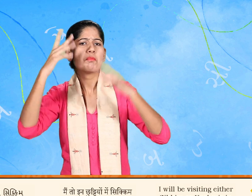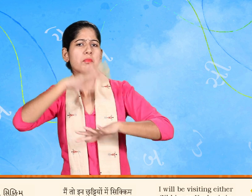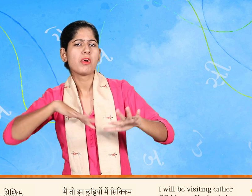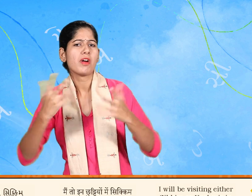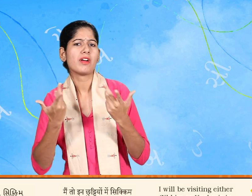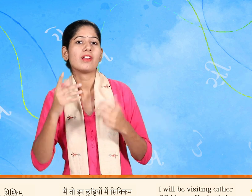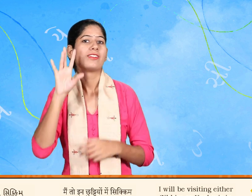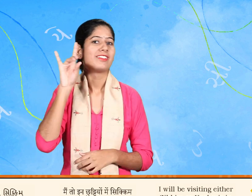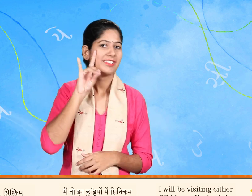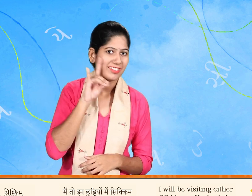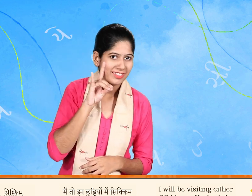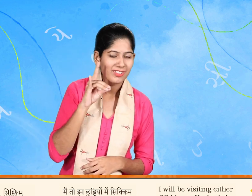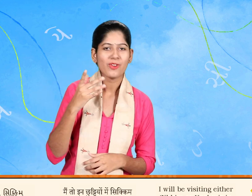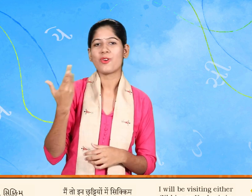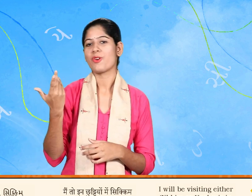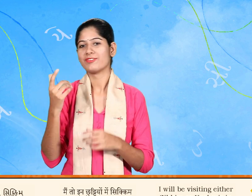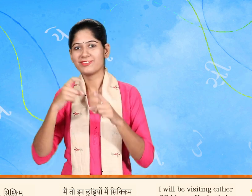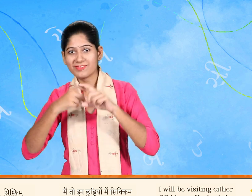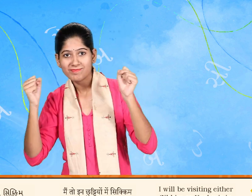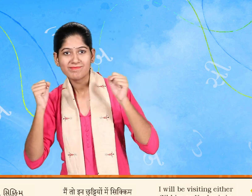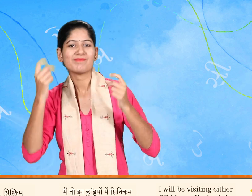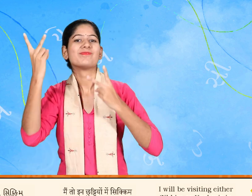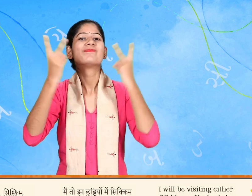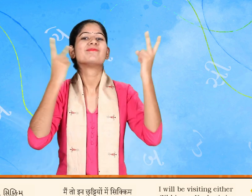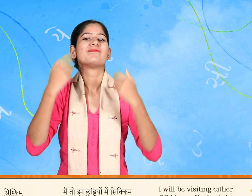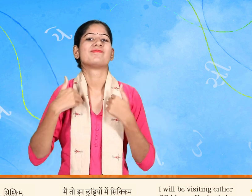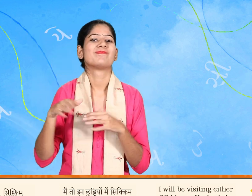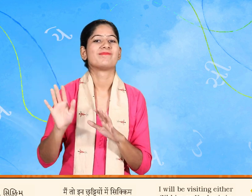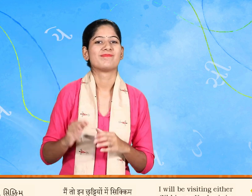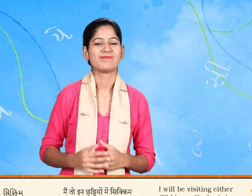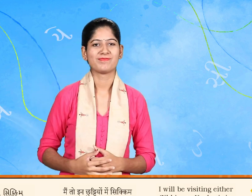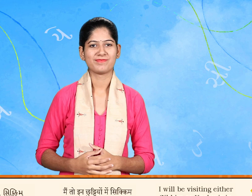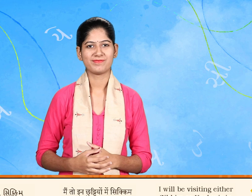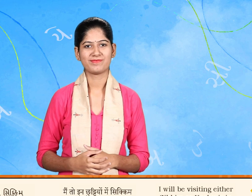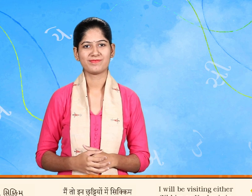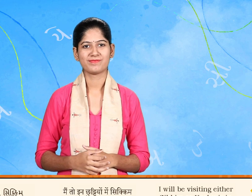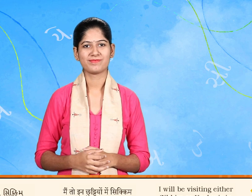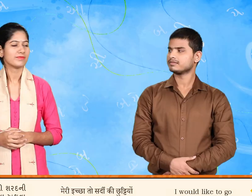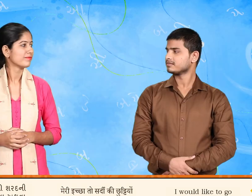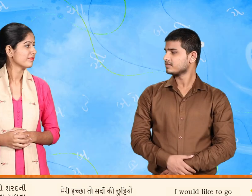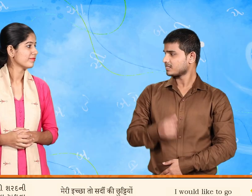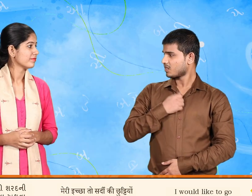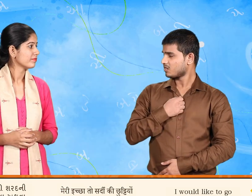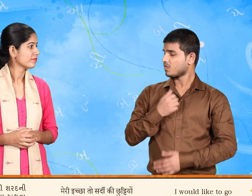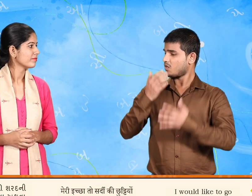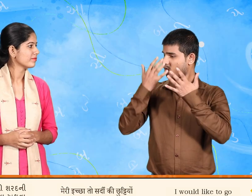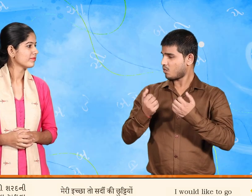અથવા કાશમીર જવાની છું મારી ઇચ્છા તો